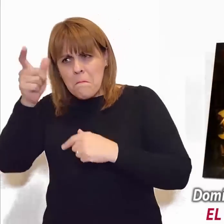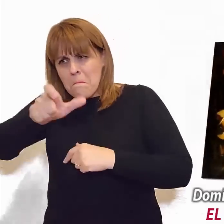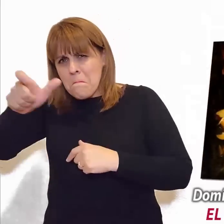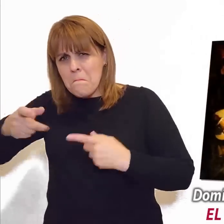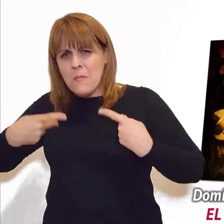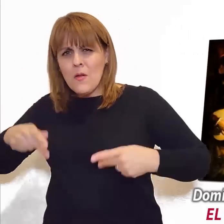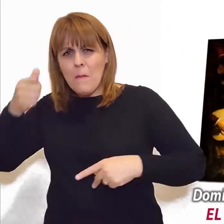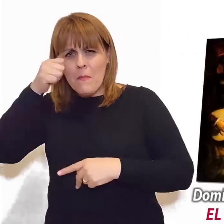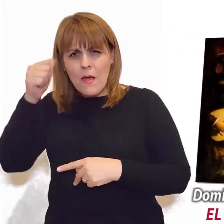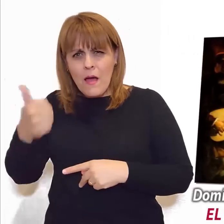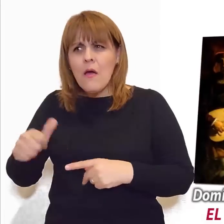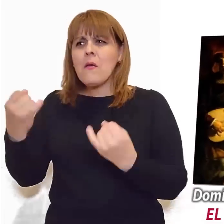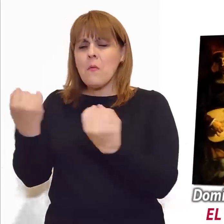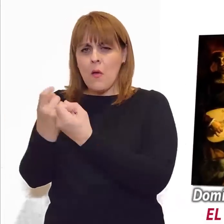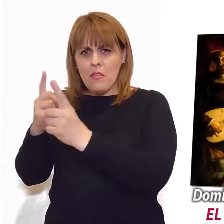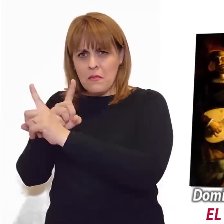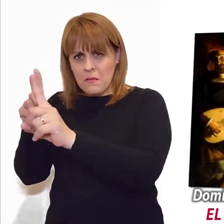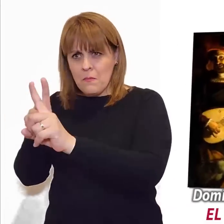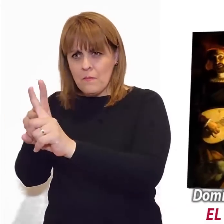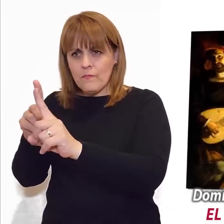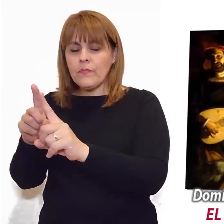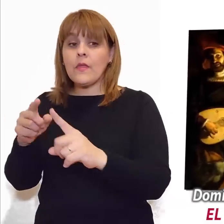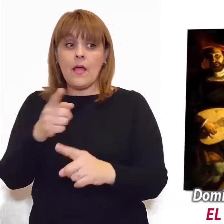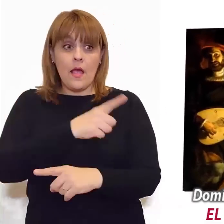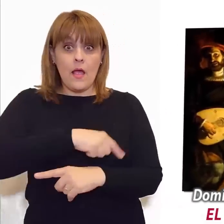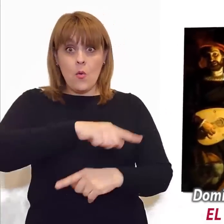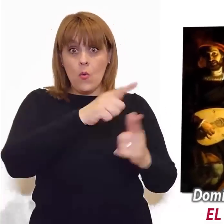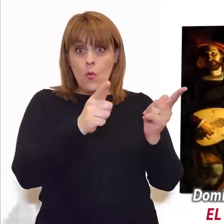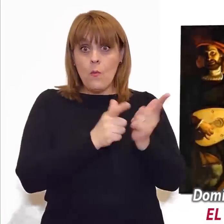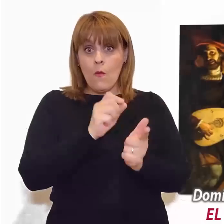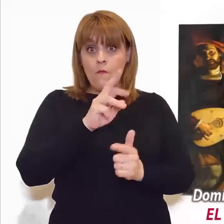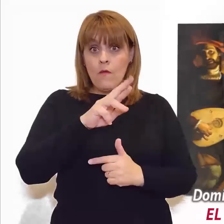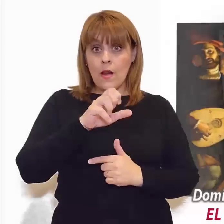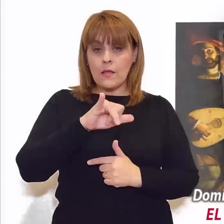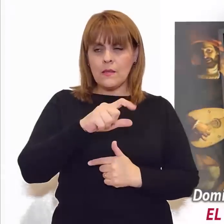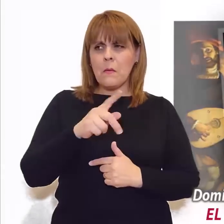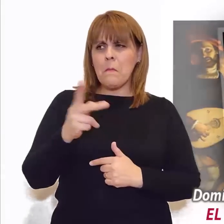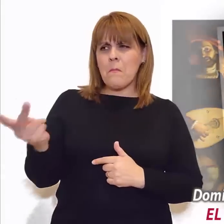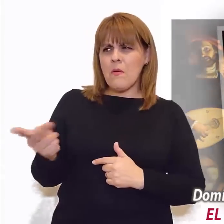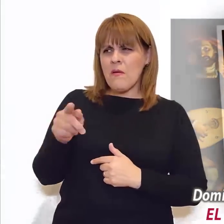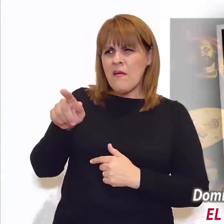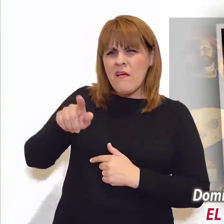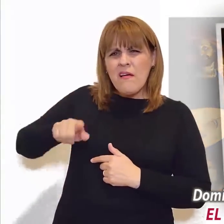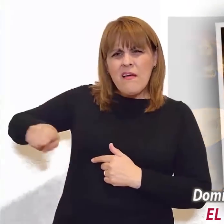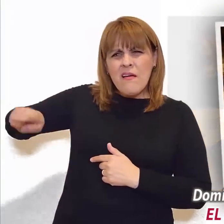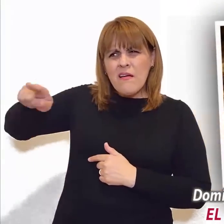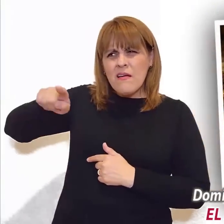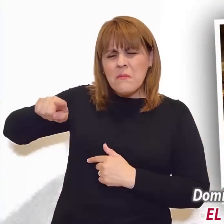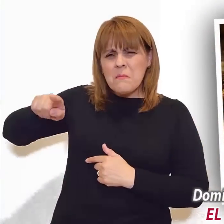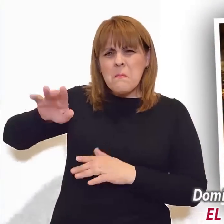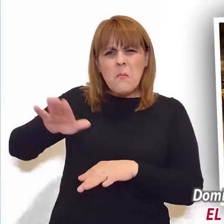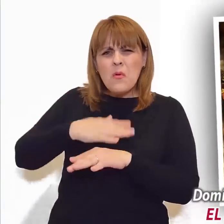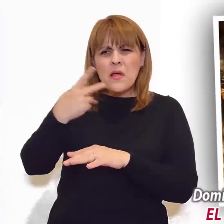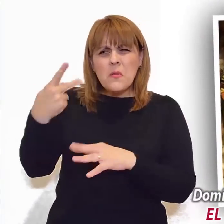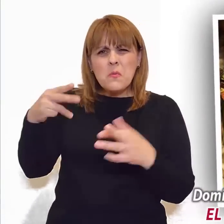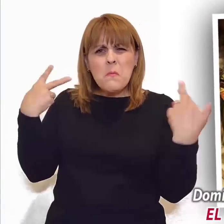los oyó y les dijo, No son los sanos los que necesitan de médico, sino los enfermos. Vayan pues y